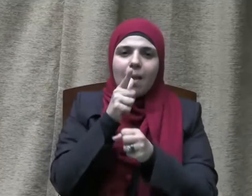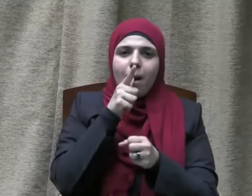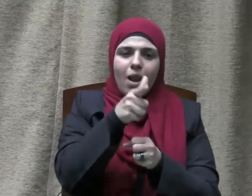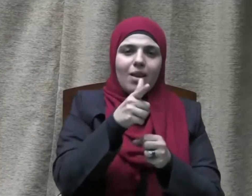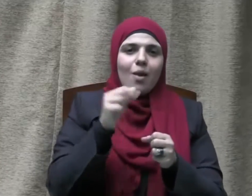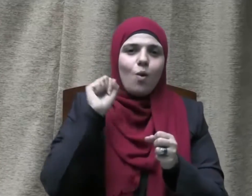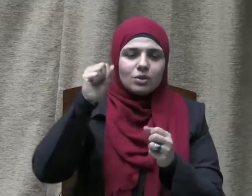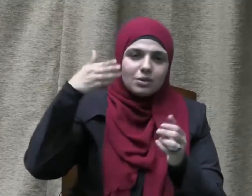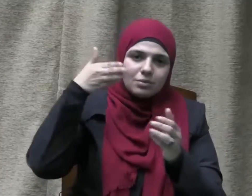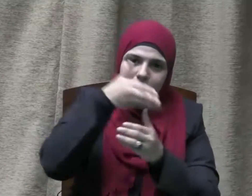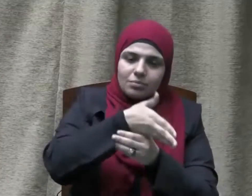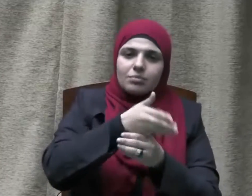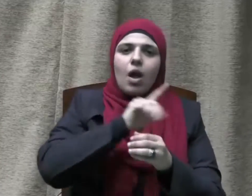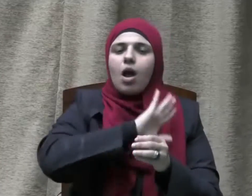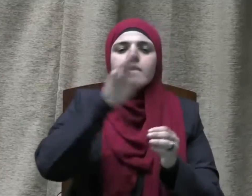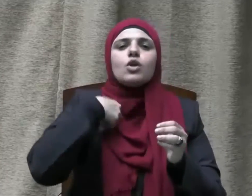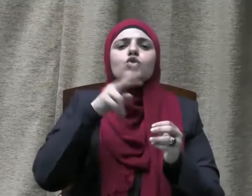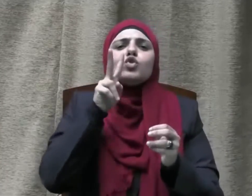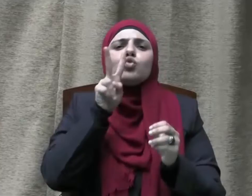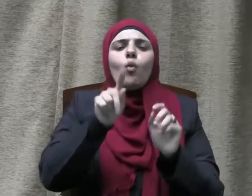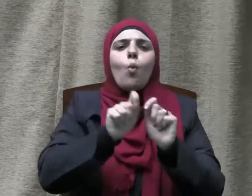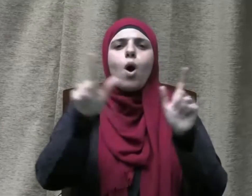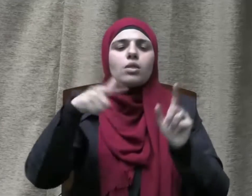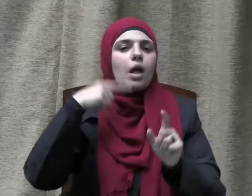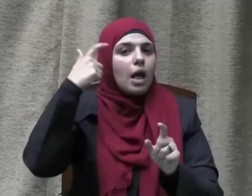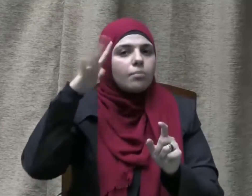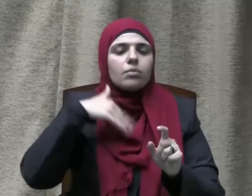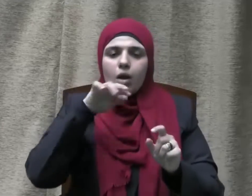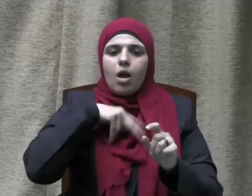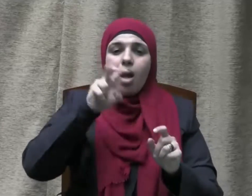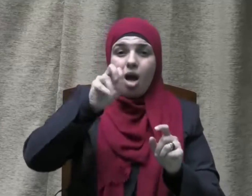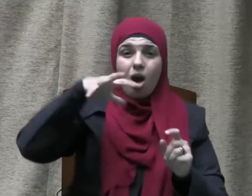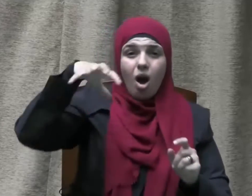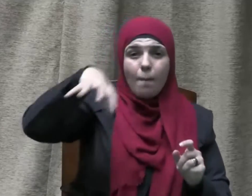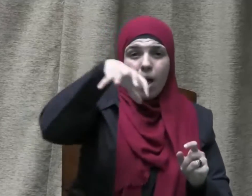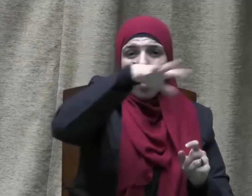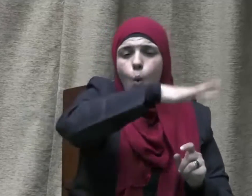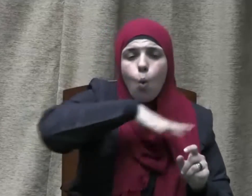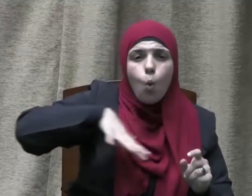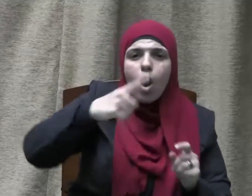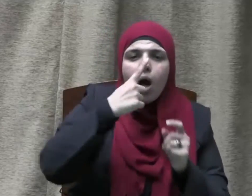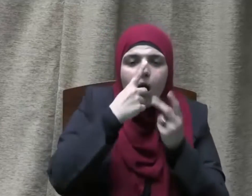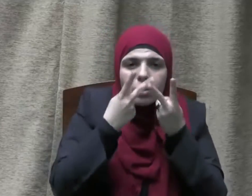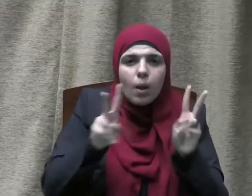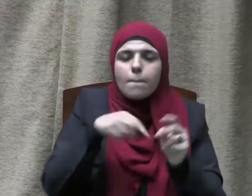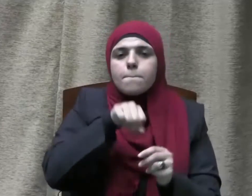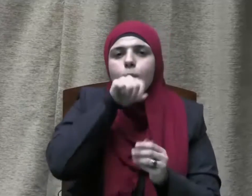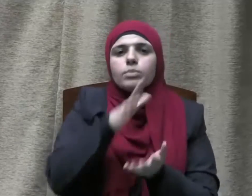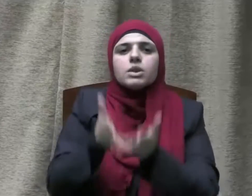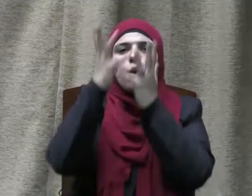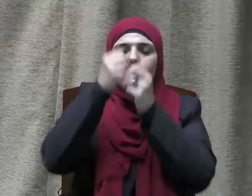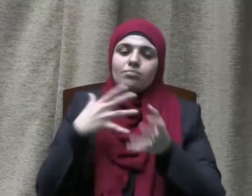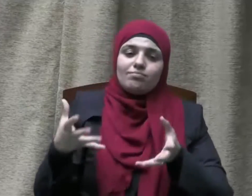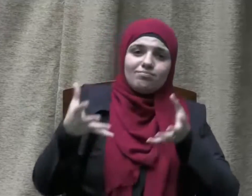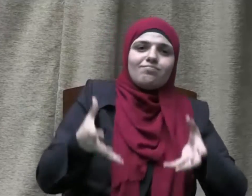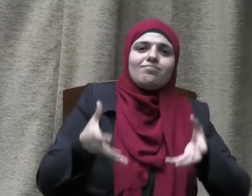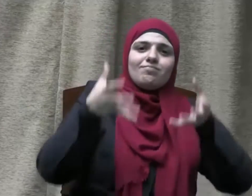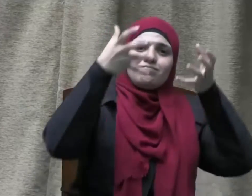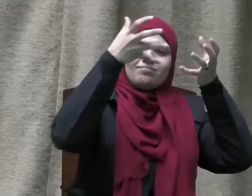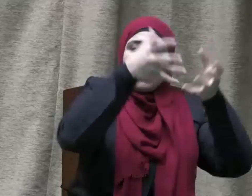الذي مثلت فيه القبائل كلها في وضع الحجر في مكانه